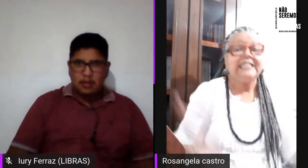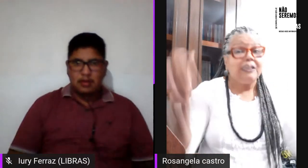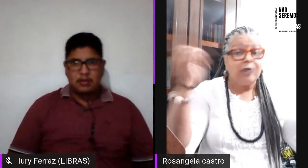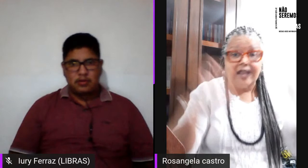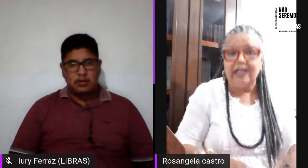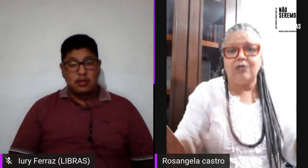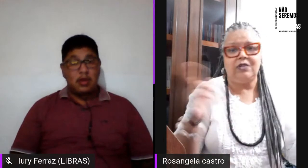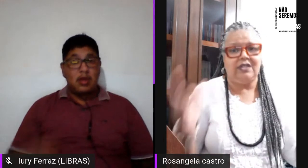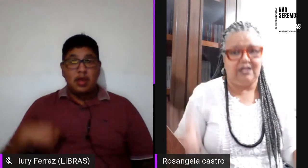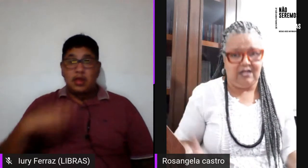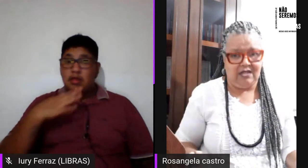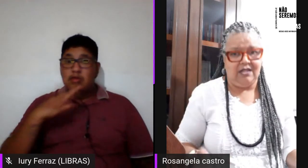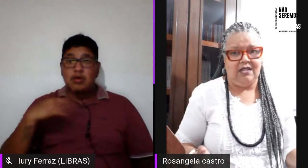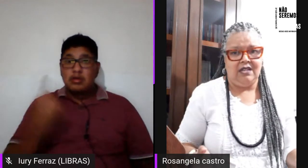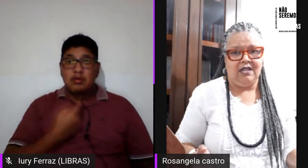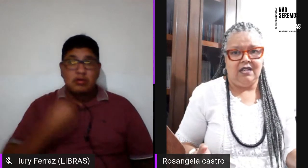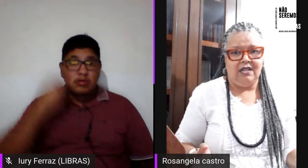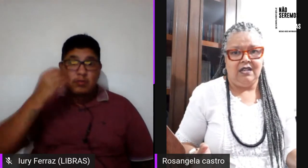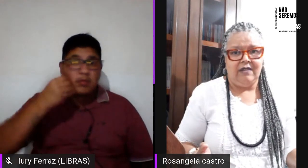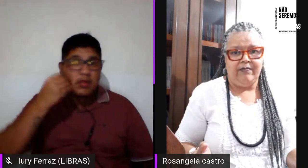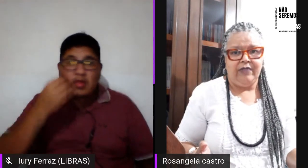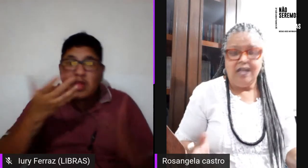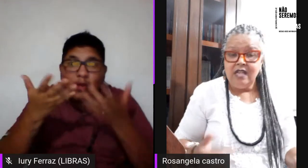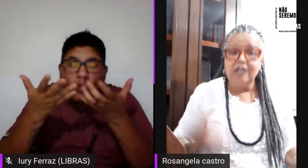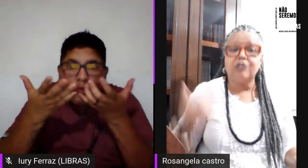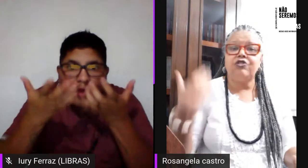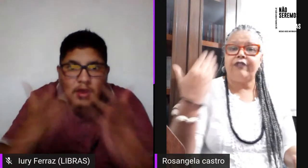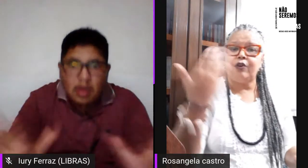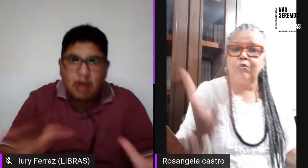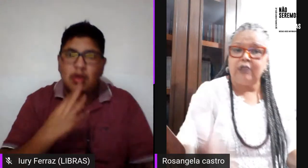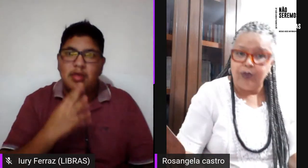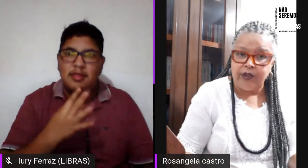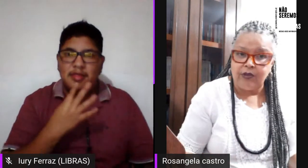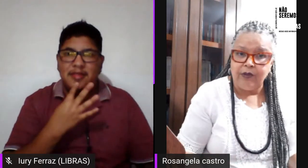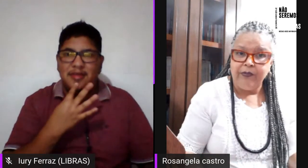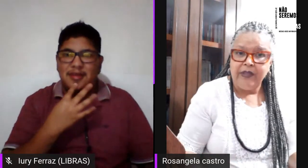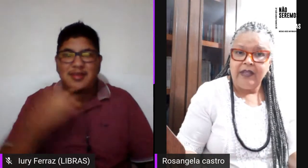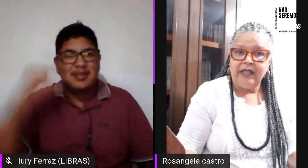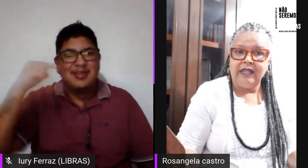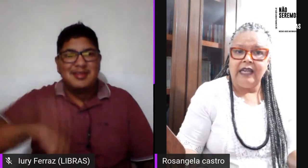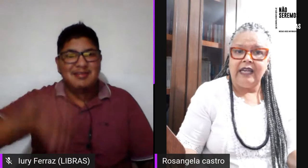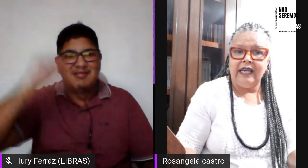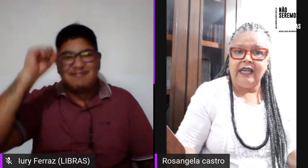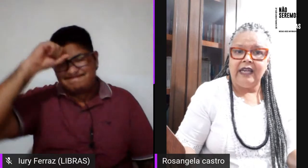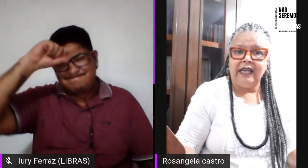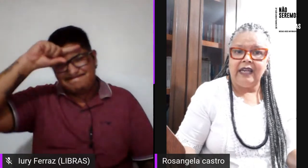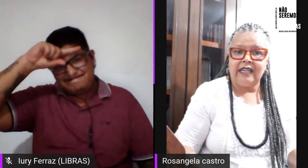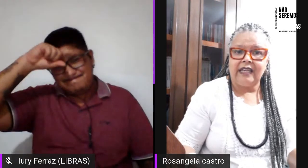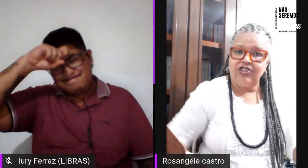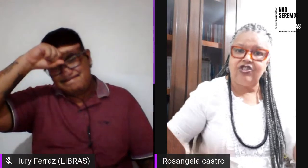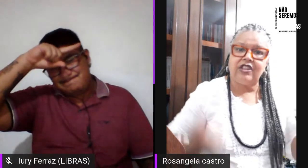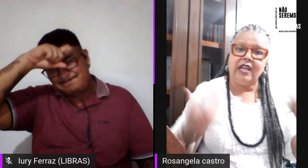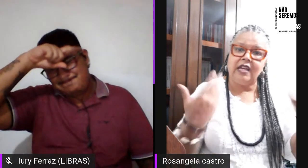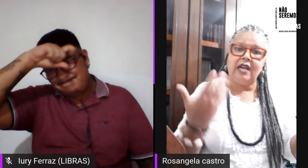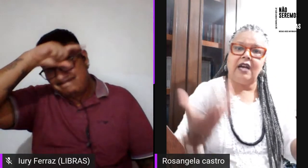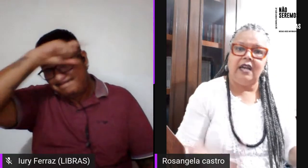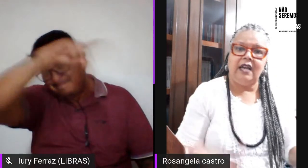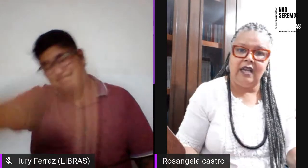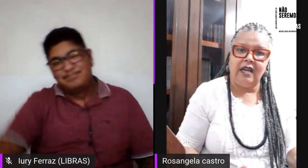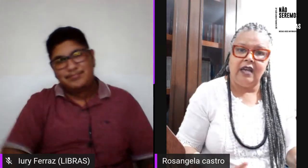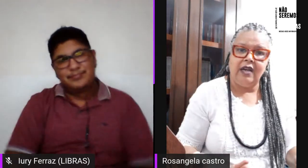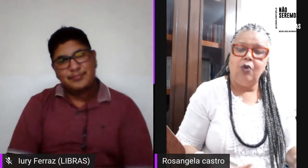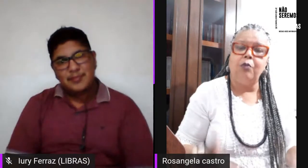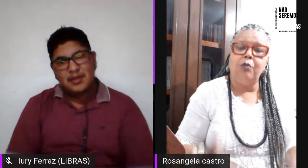vivências e não querem conhecer isso dificulta muito né que a gente tenha